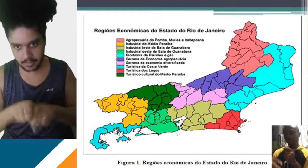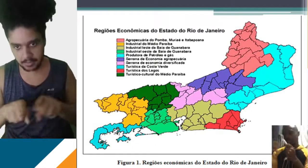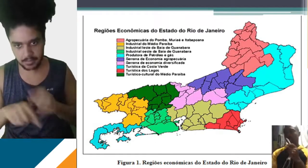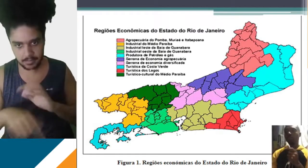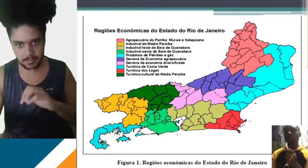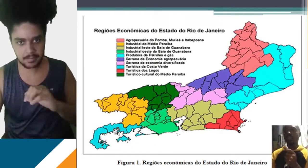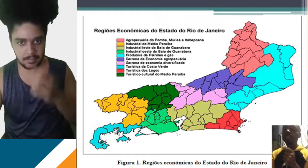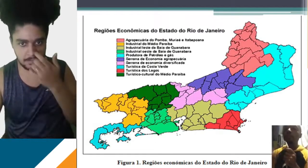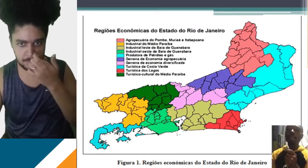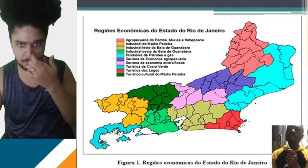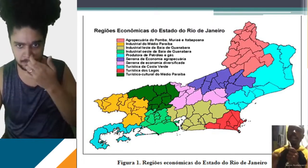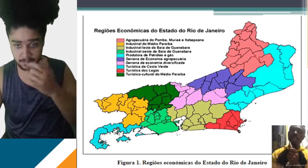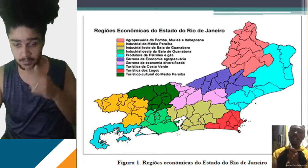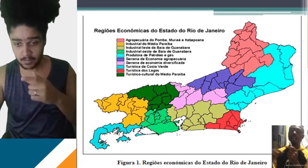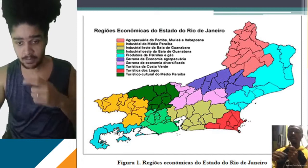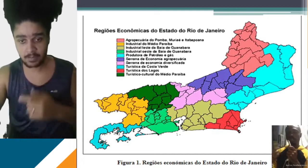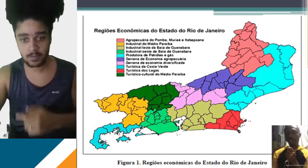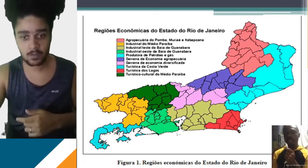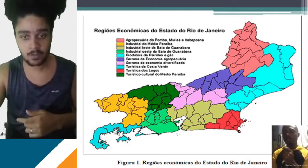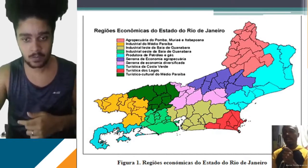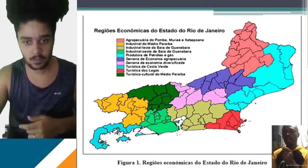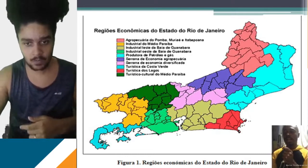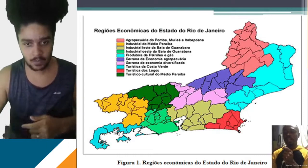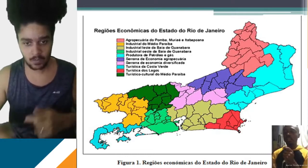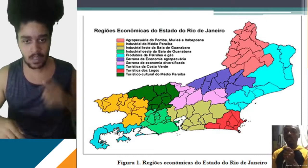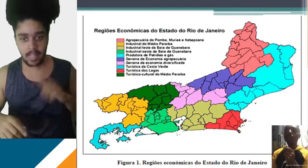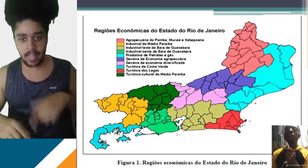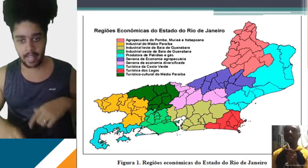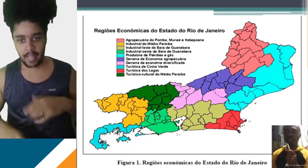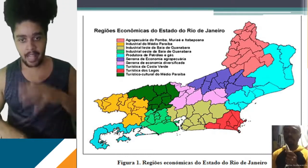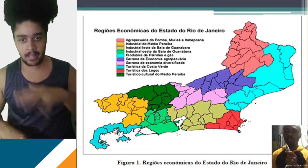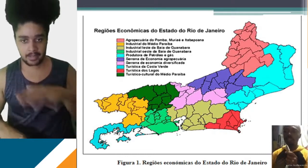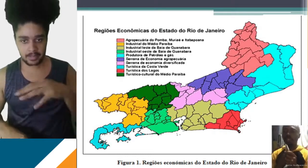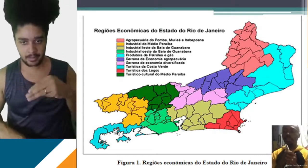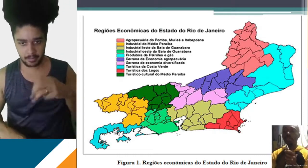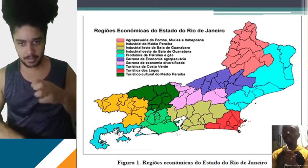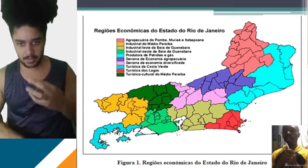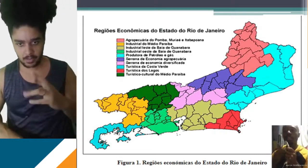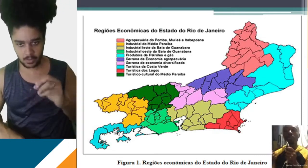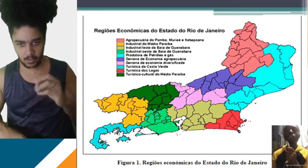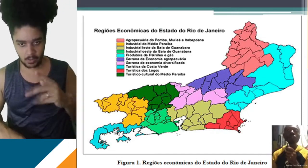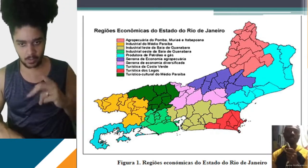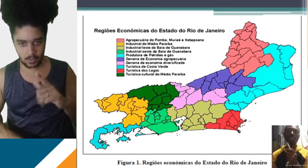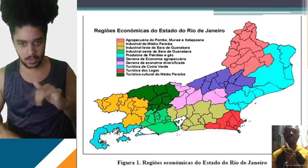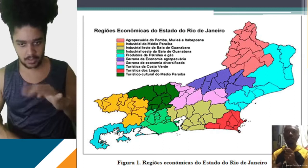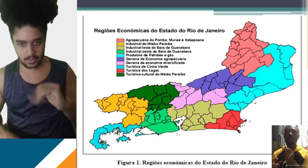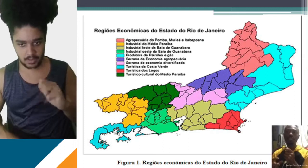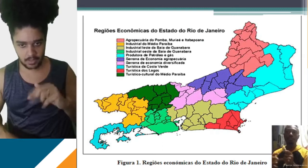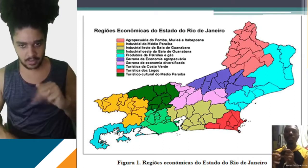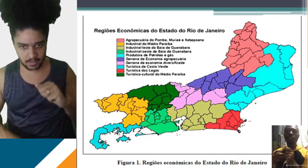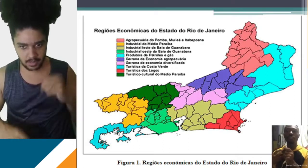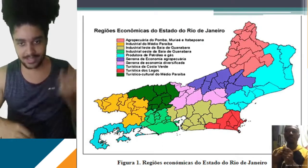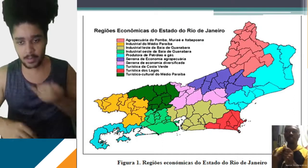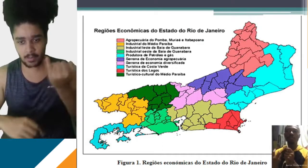cidades, esse grande conglomerado, que também é considerado a região metropolitana do Rio de Janeiro, é uma região muito importante,